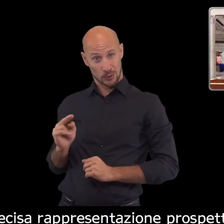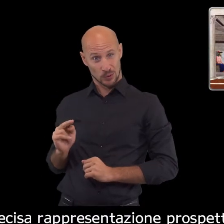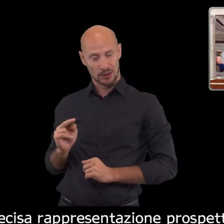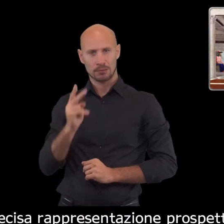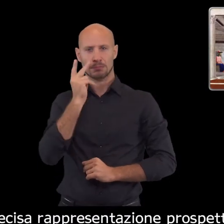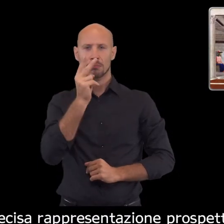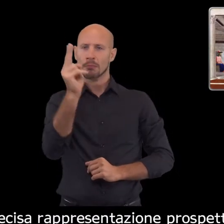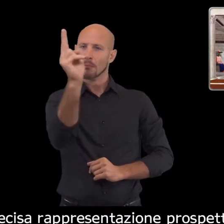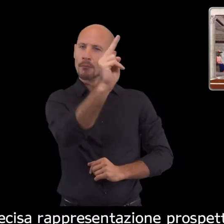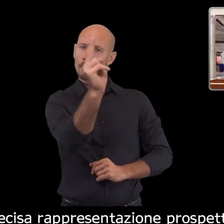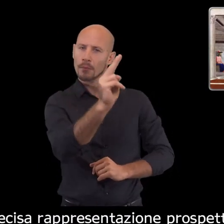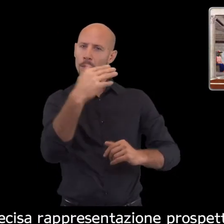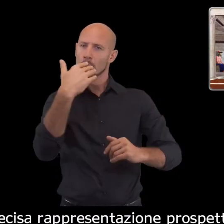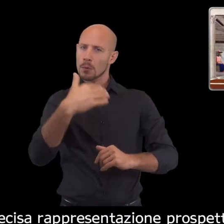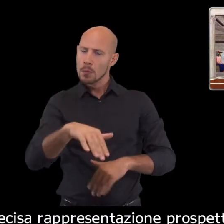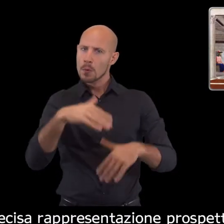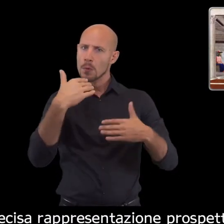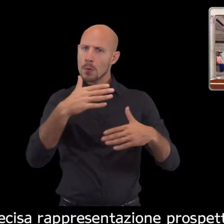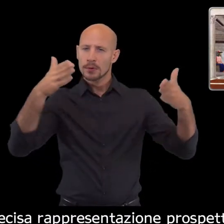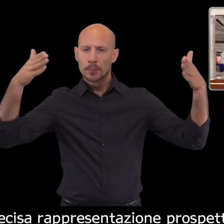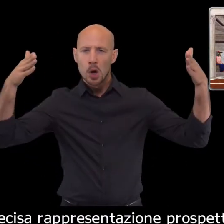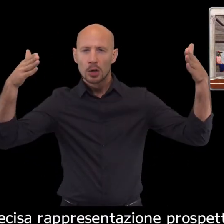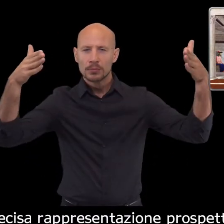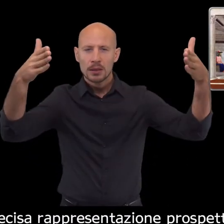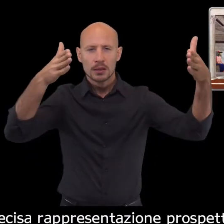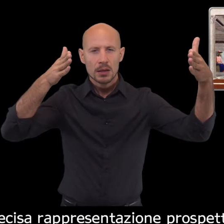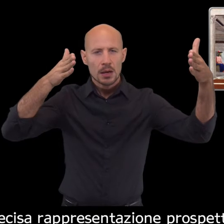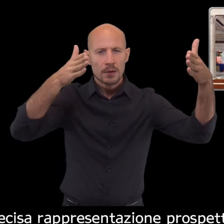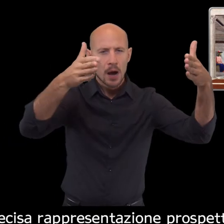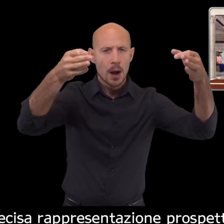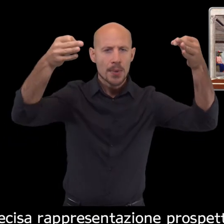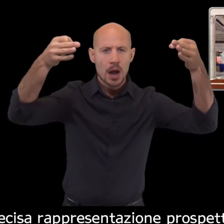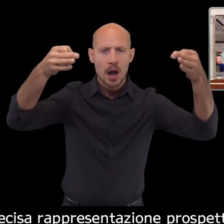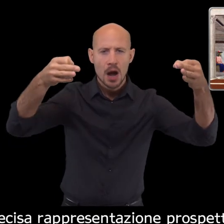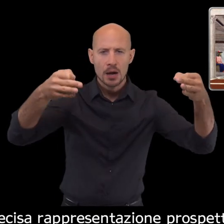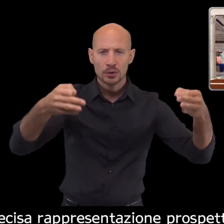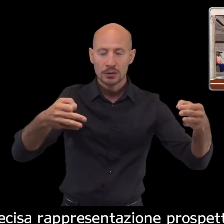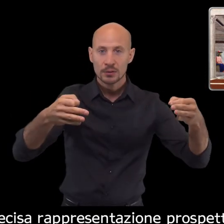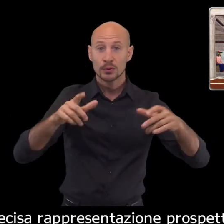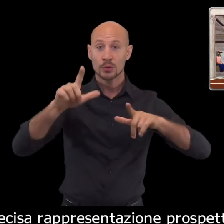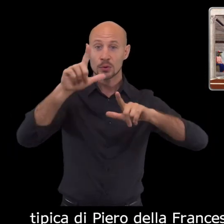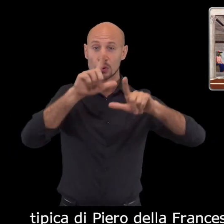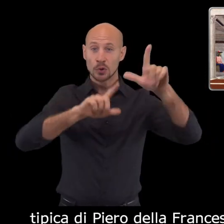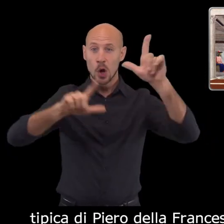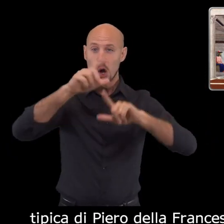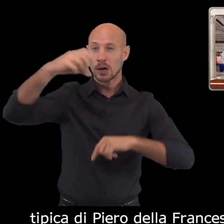Nella precisa rappresentazione prospettica dello spazio e nella luce del mezzogiorno eterno, tipica di Piero della